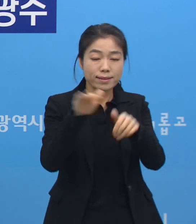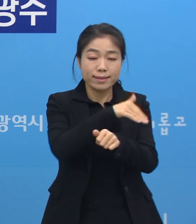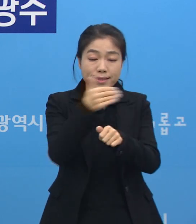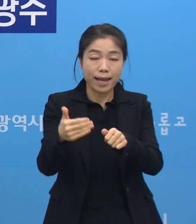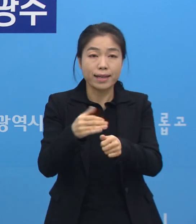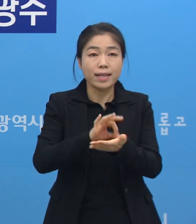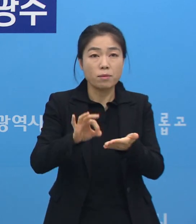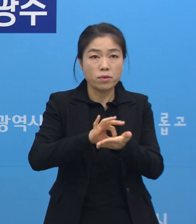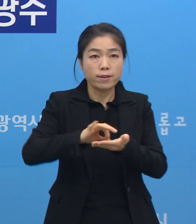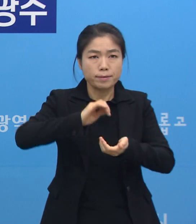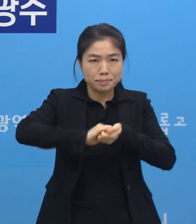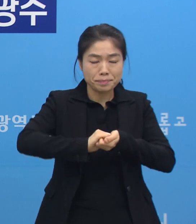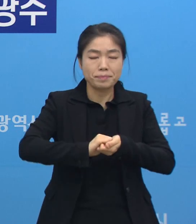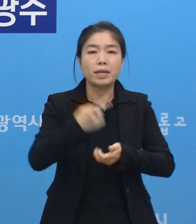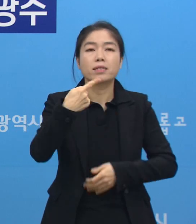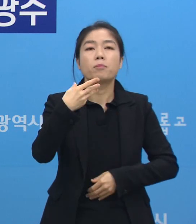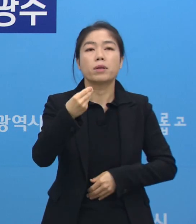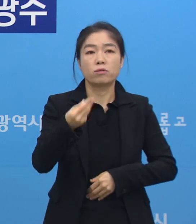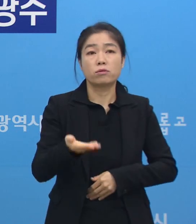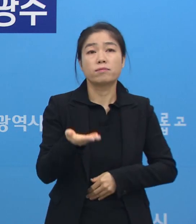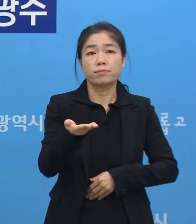1천만 원으로 정액 지급하고 있습니다.